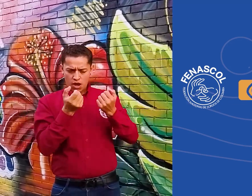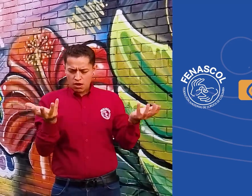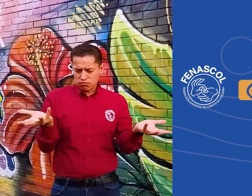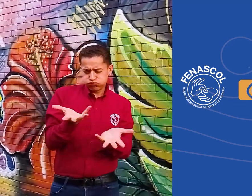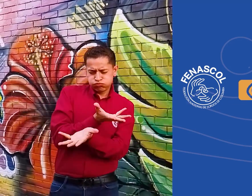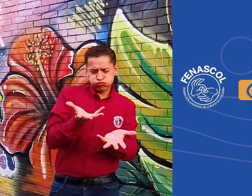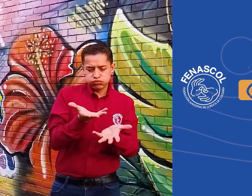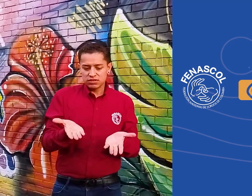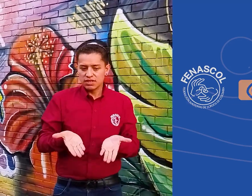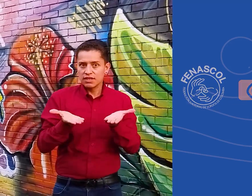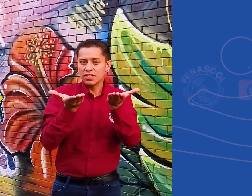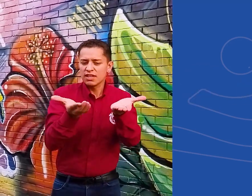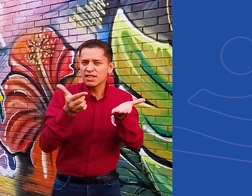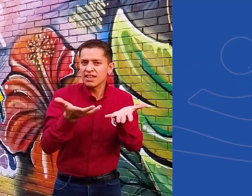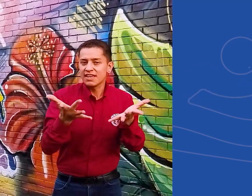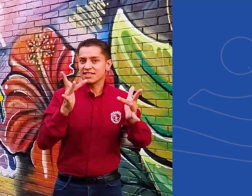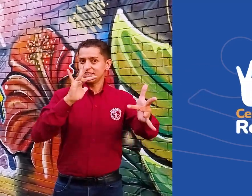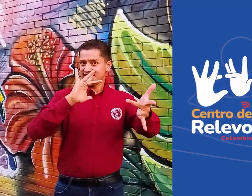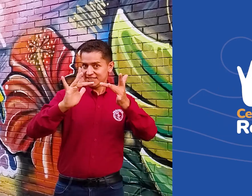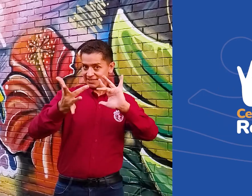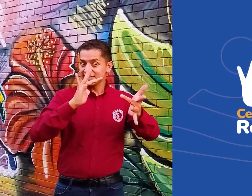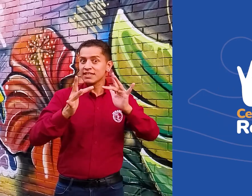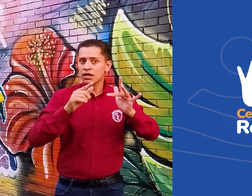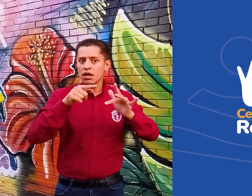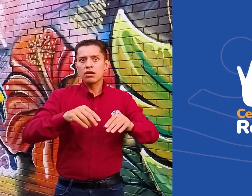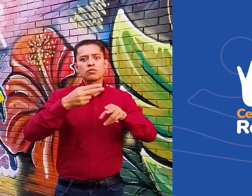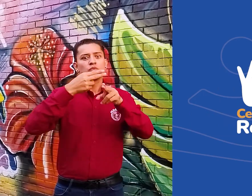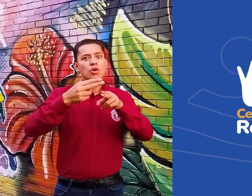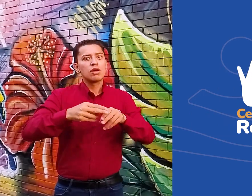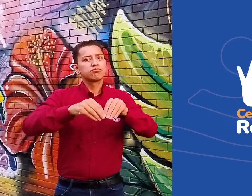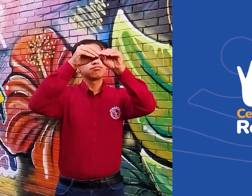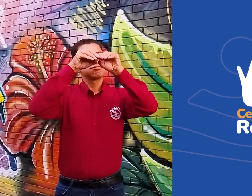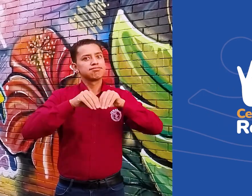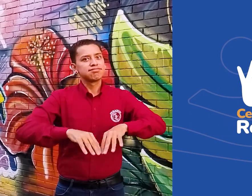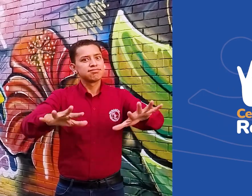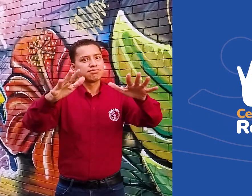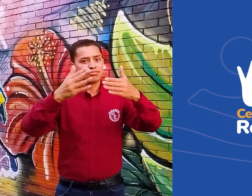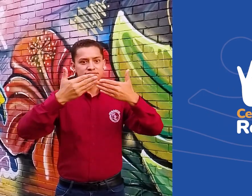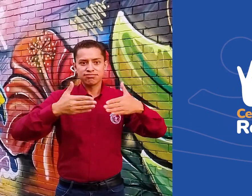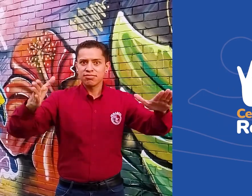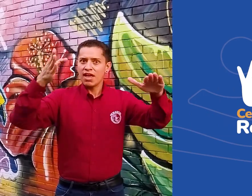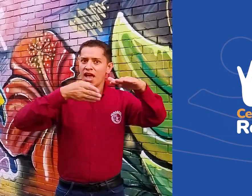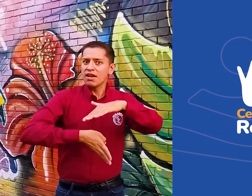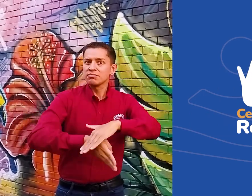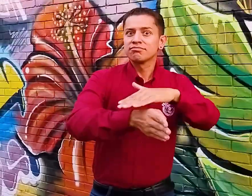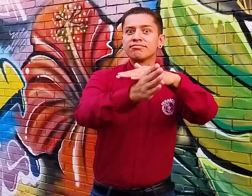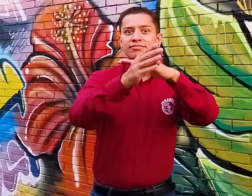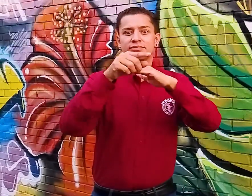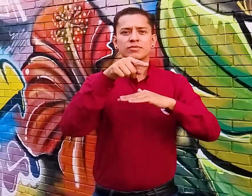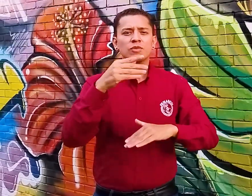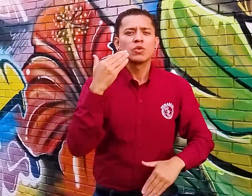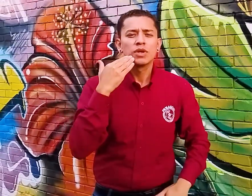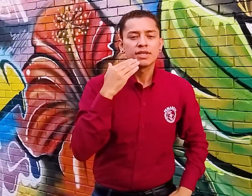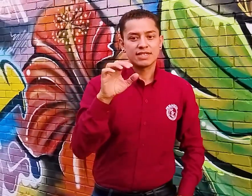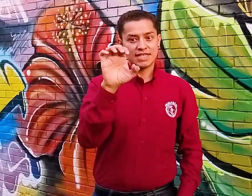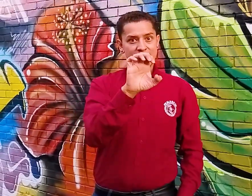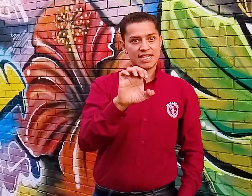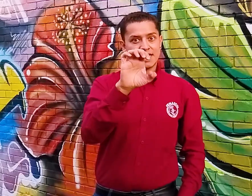servicio del Centro de Relevo, a partir de enero del 2024, continuará operando